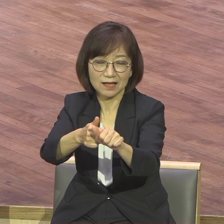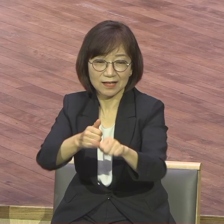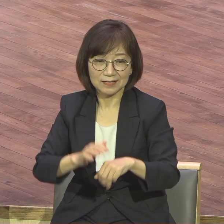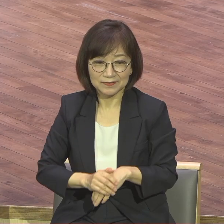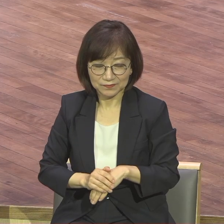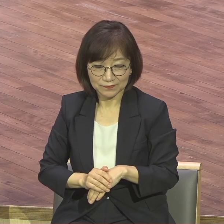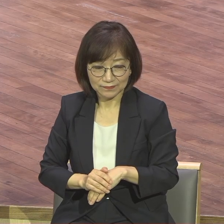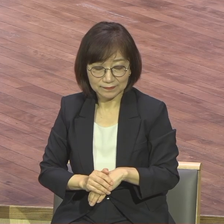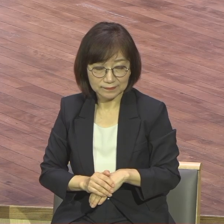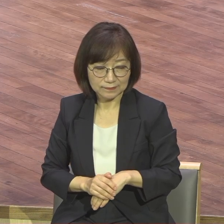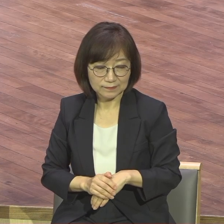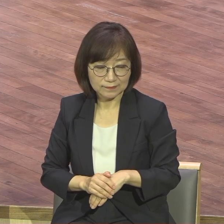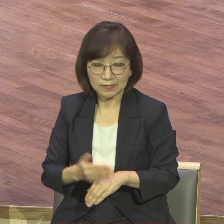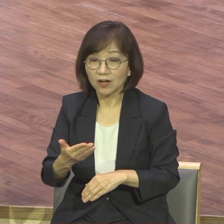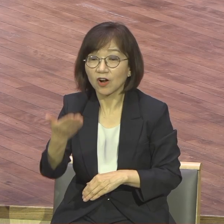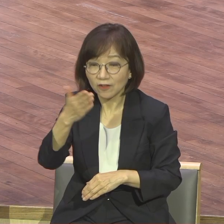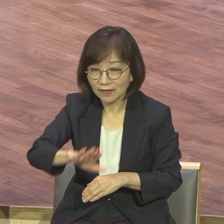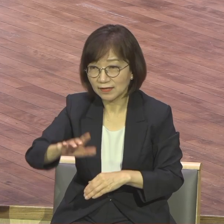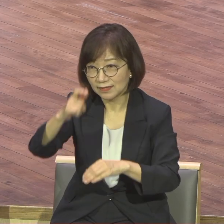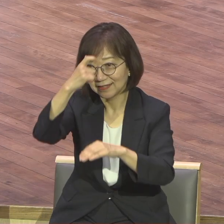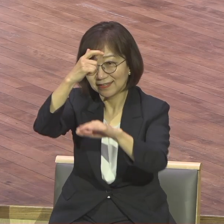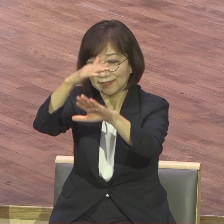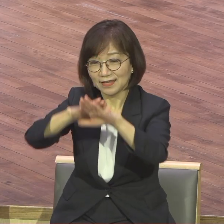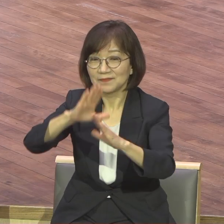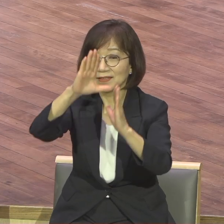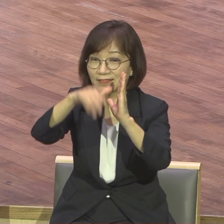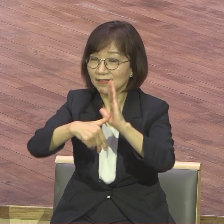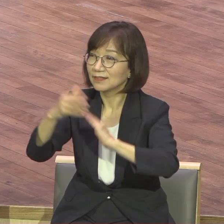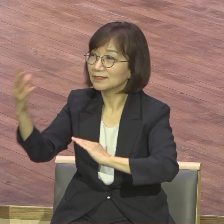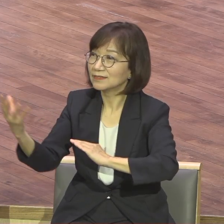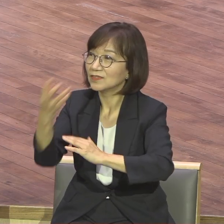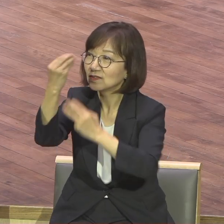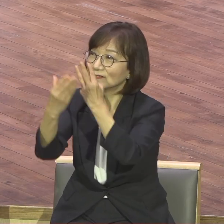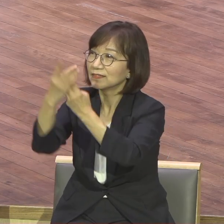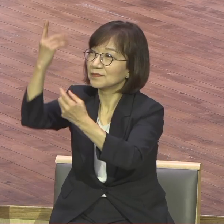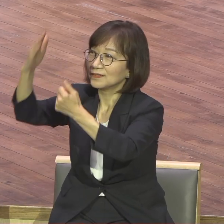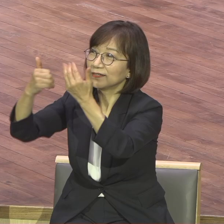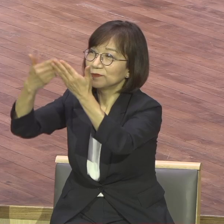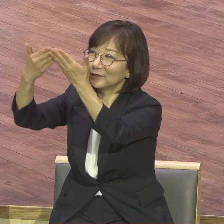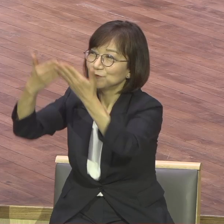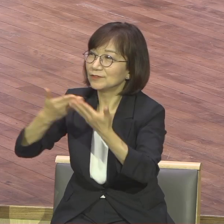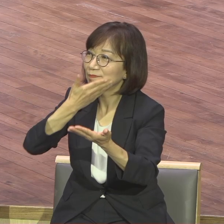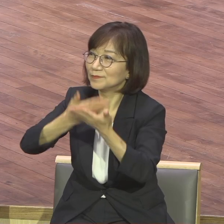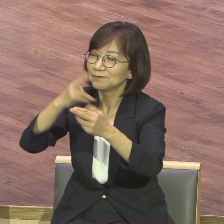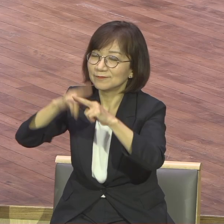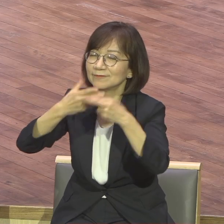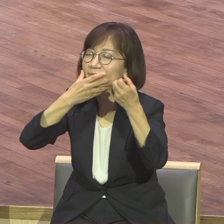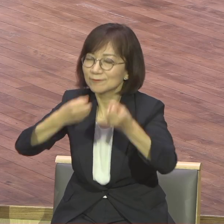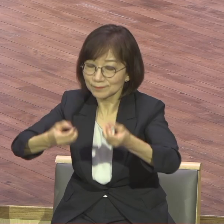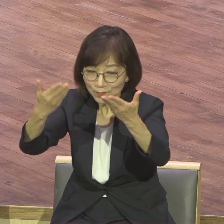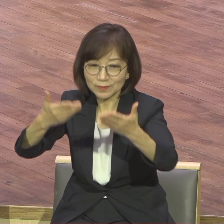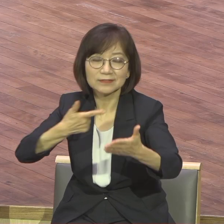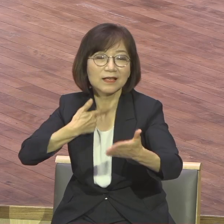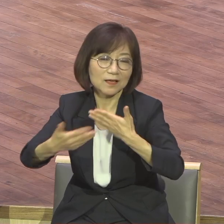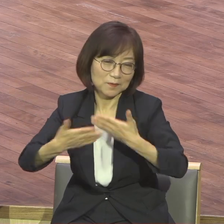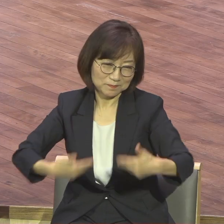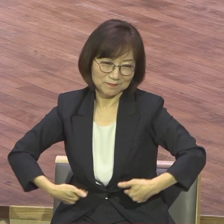때 성삼이 하나님이 주시는 보좌의 축복을 체험해야 되는데 예배를 드리면서 해분의 파워를 그렇게